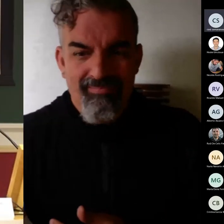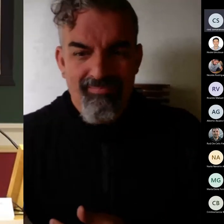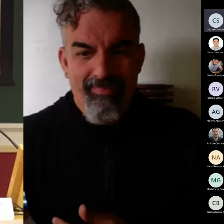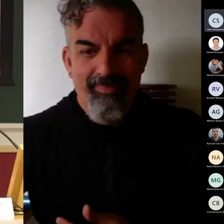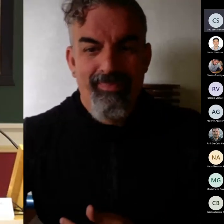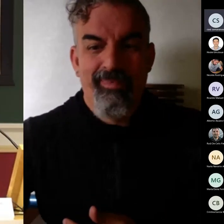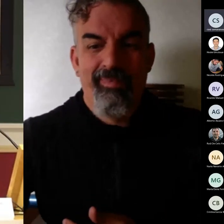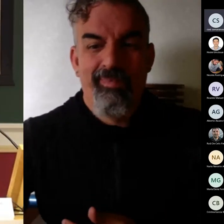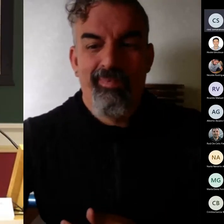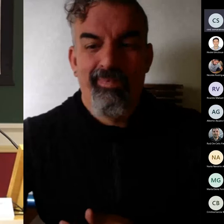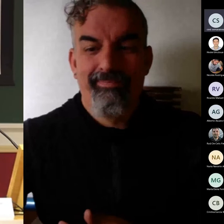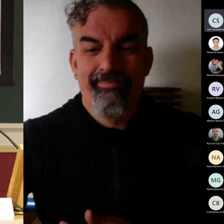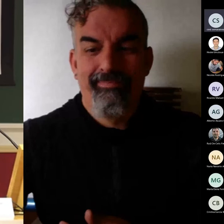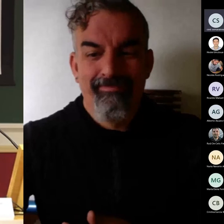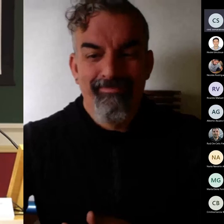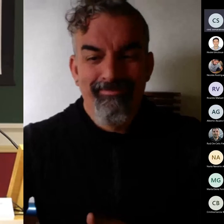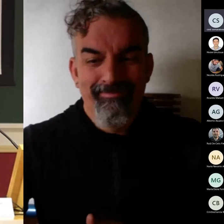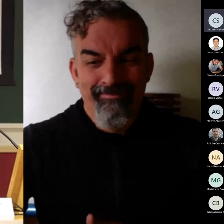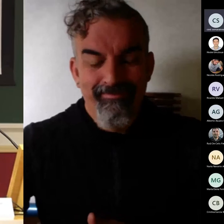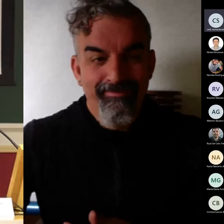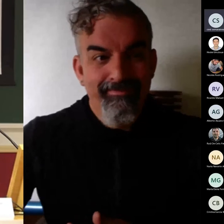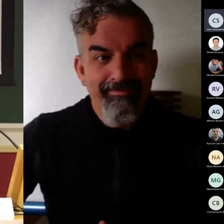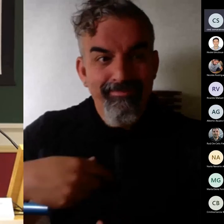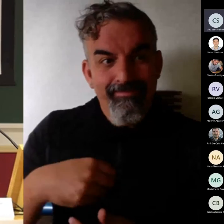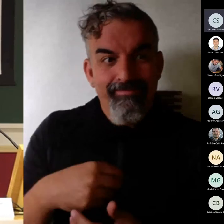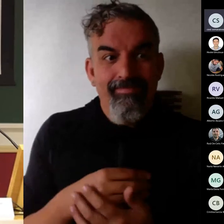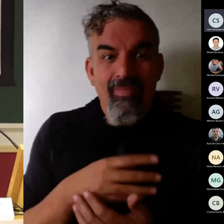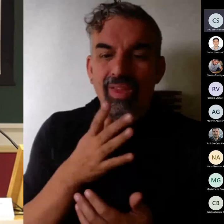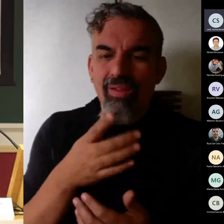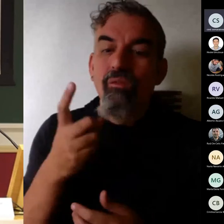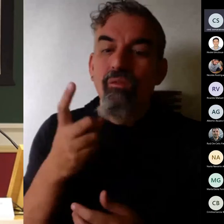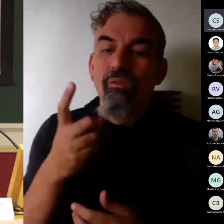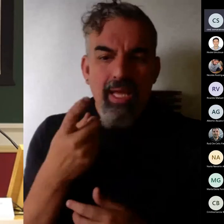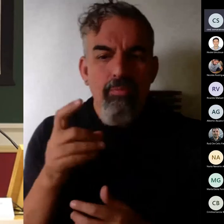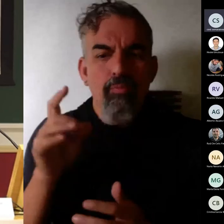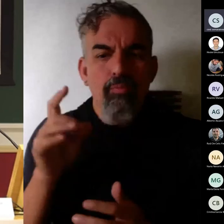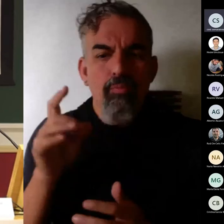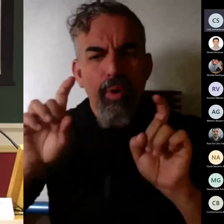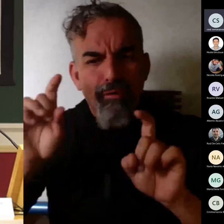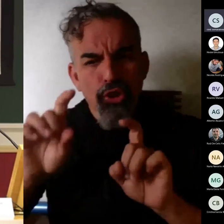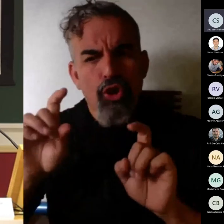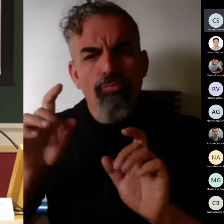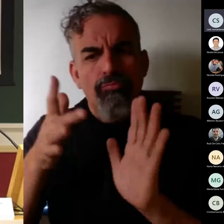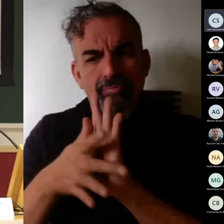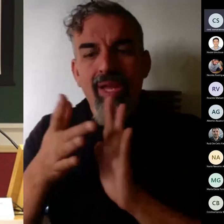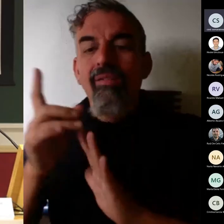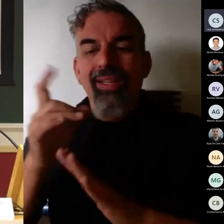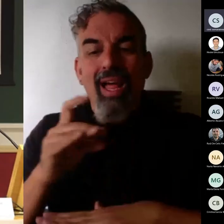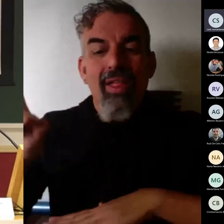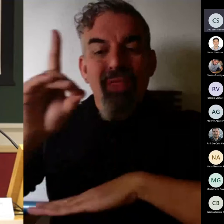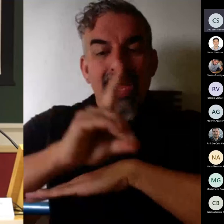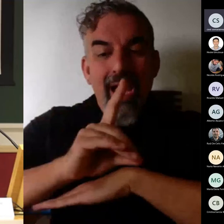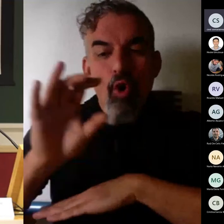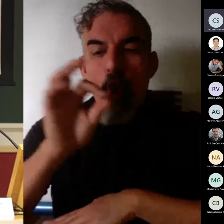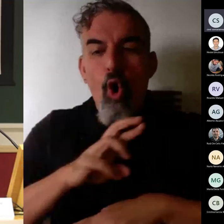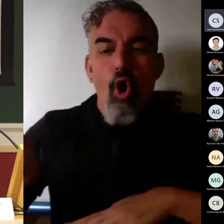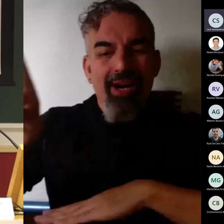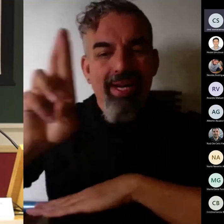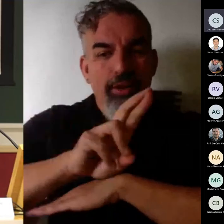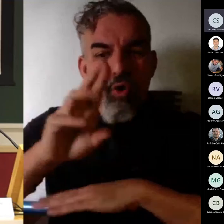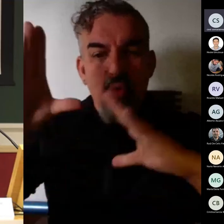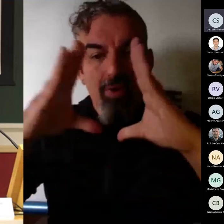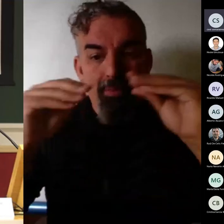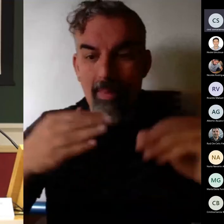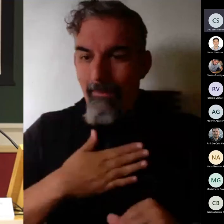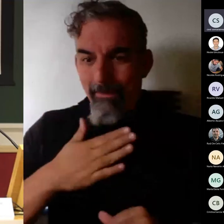me resisto a decir algo para los decanos rectores de las universidades ya que no está ni el